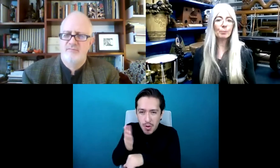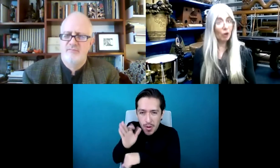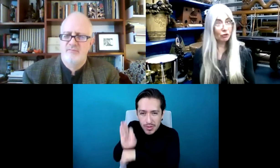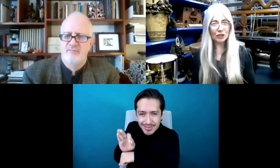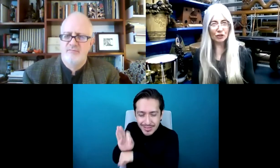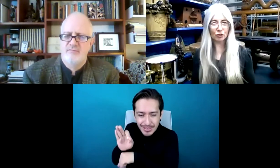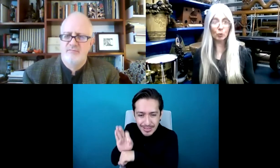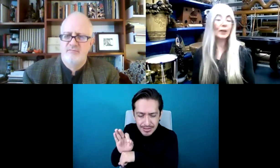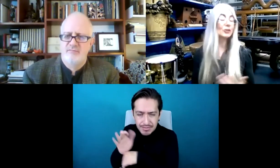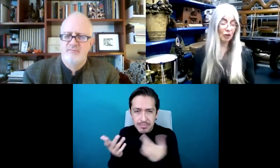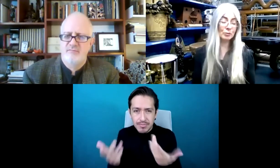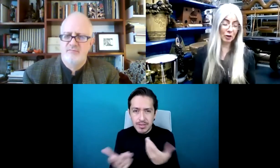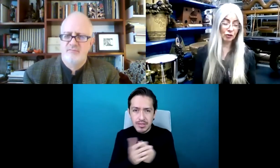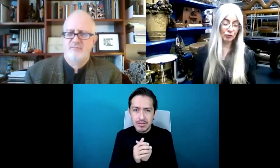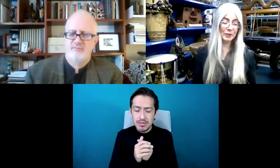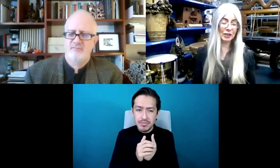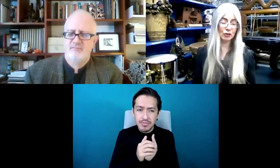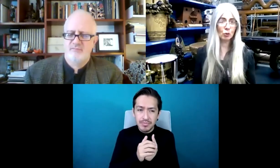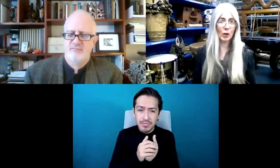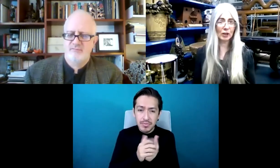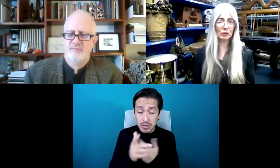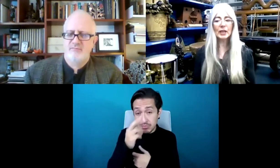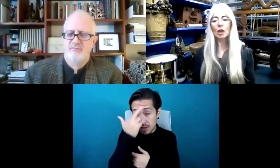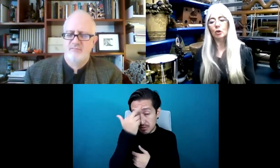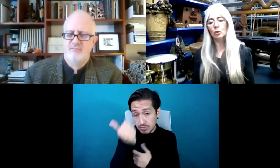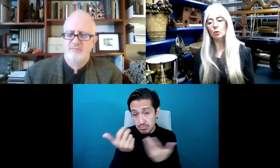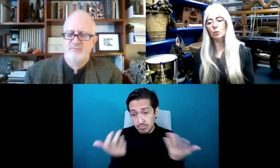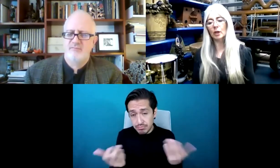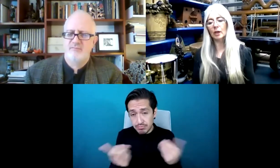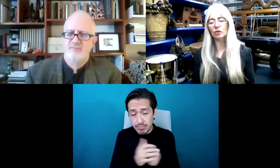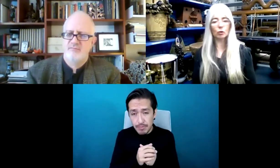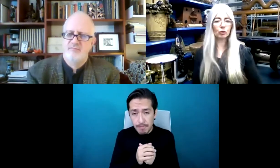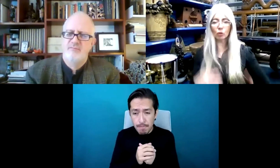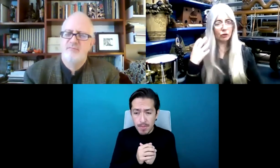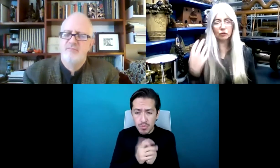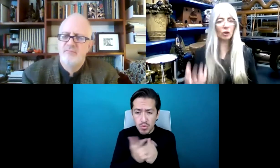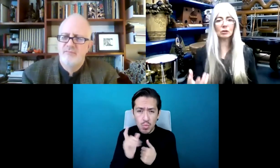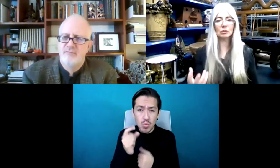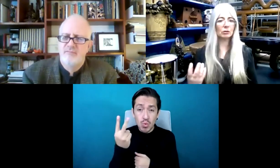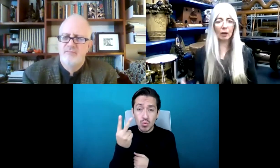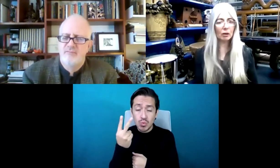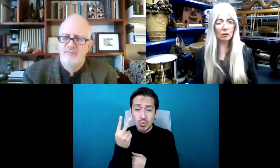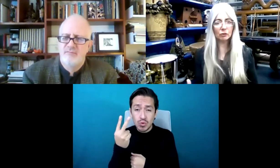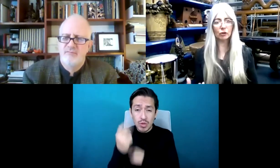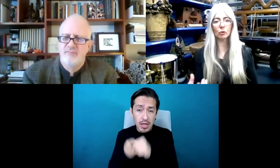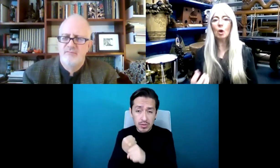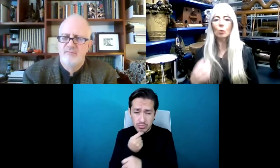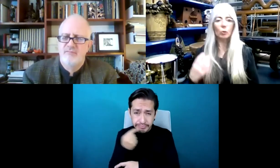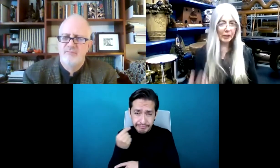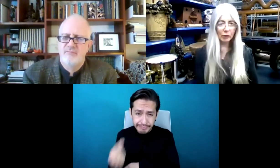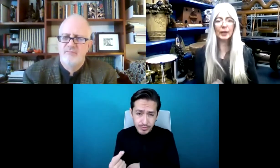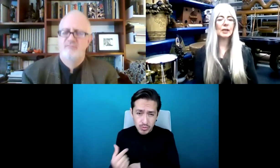razón en tanto que a los 12 años tuve un maestro de